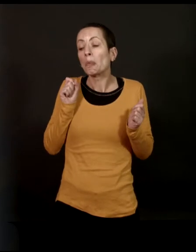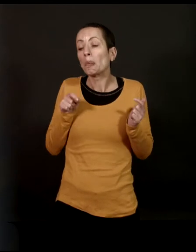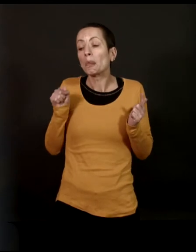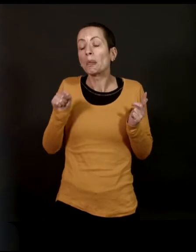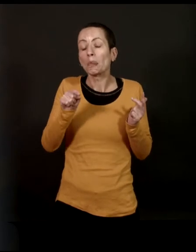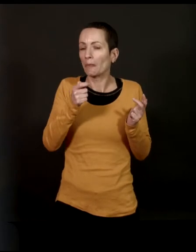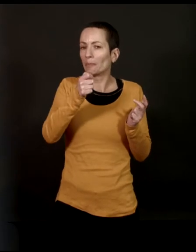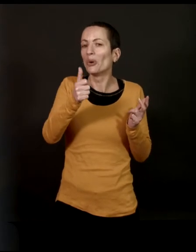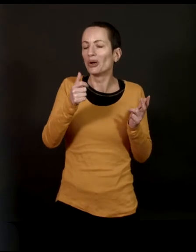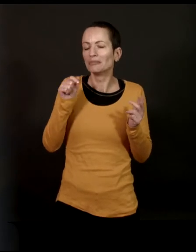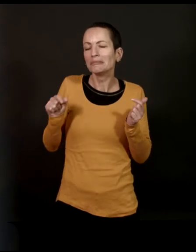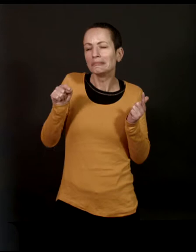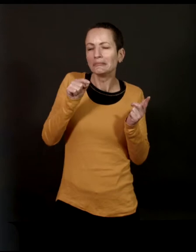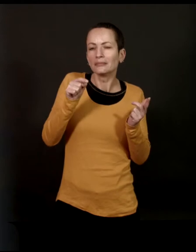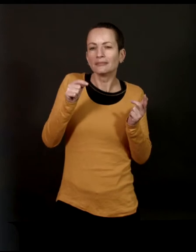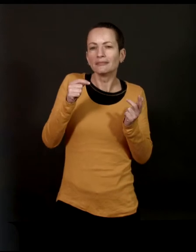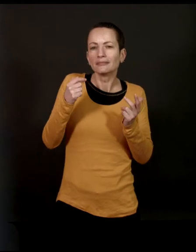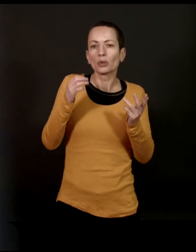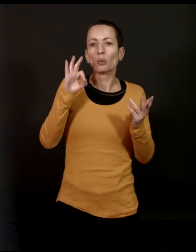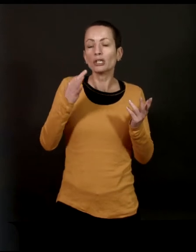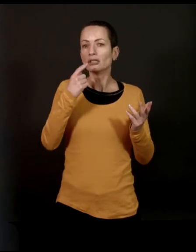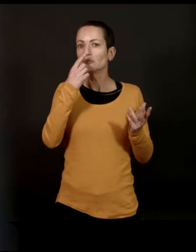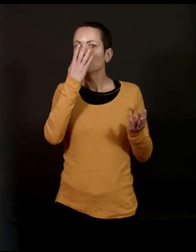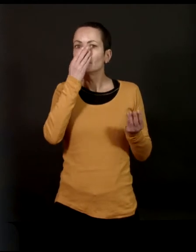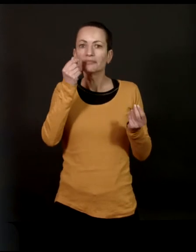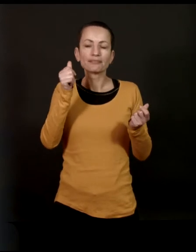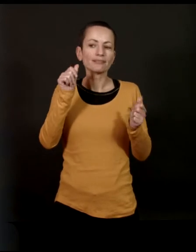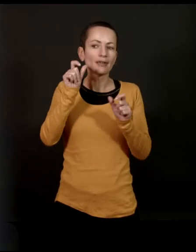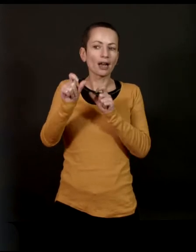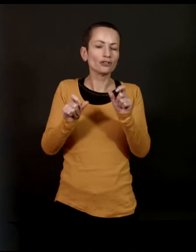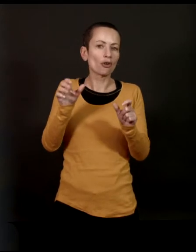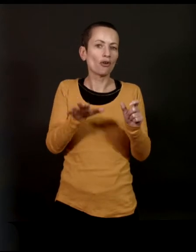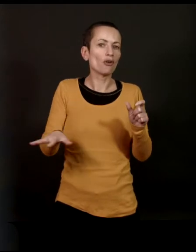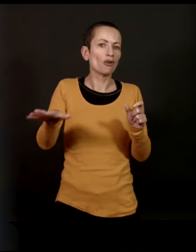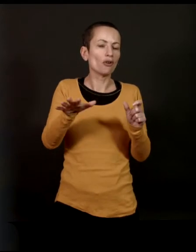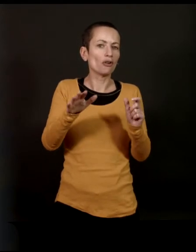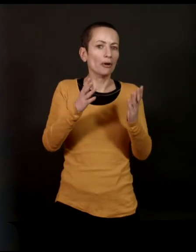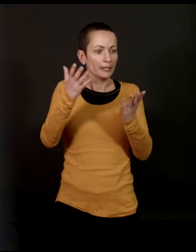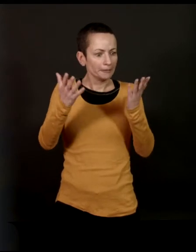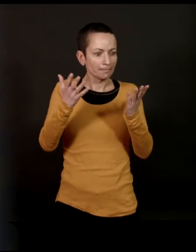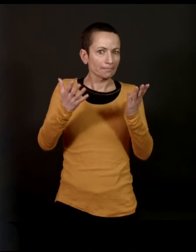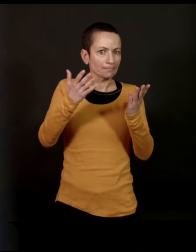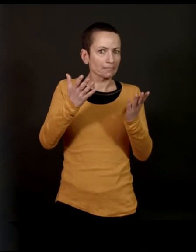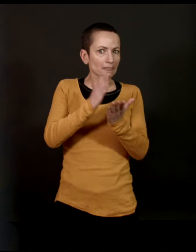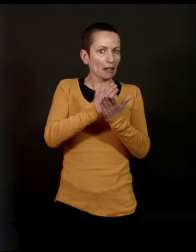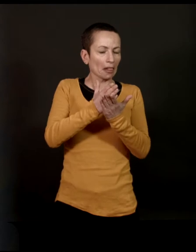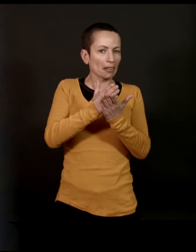pas tant que ça. Et je pense que les gens ne savent pas trop comment le prendre. certains, oui. En tout cas,